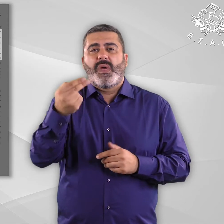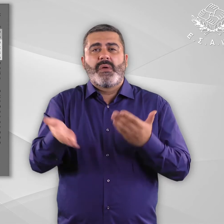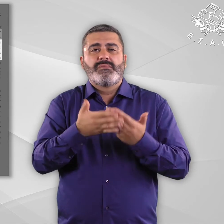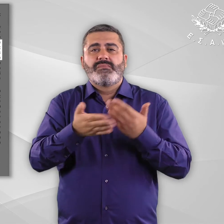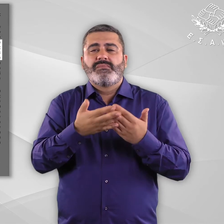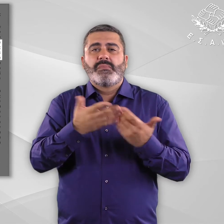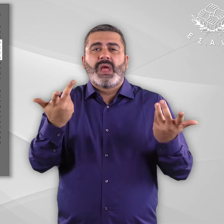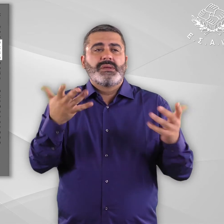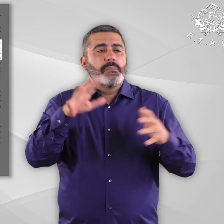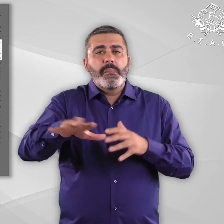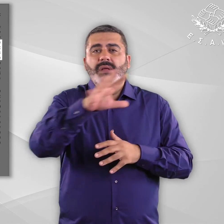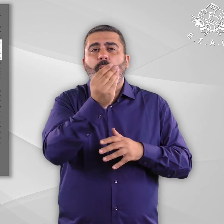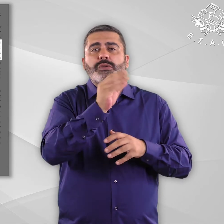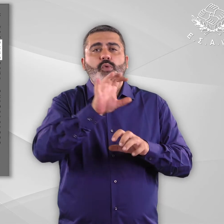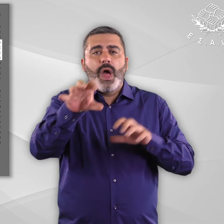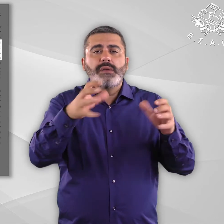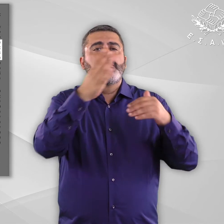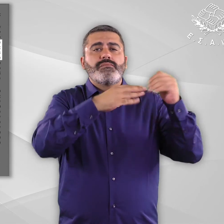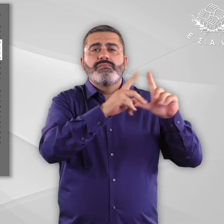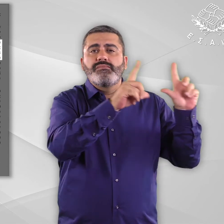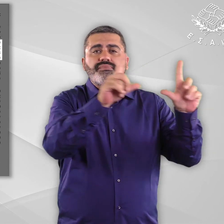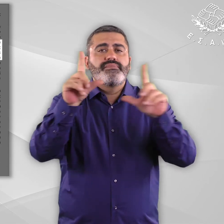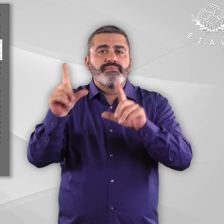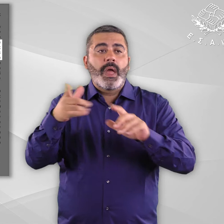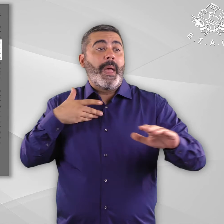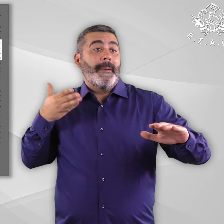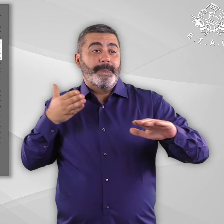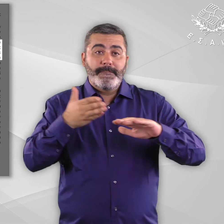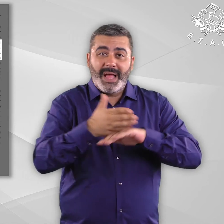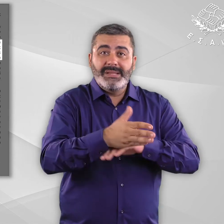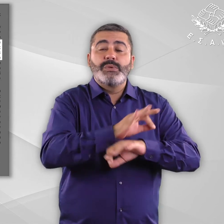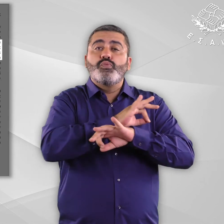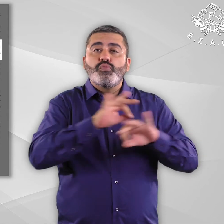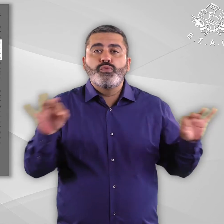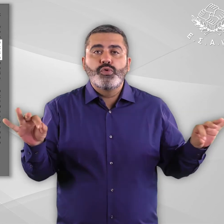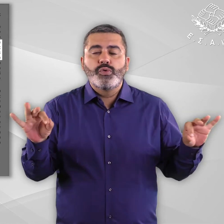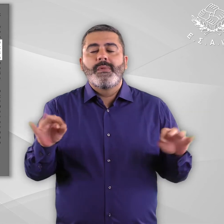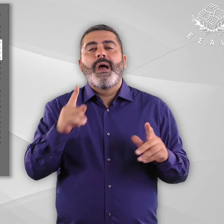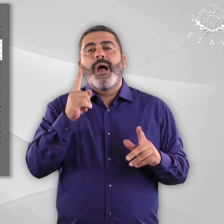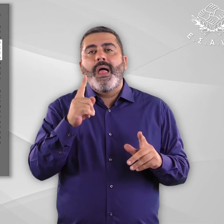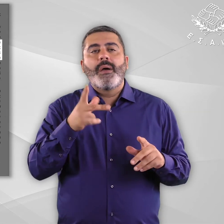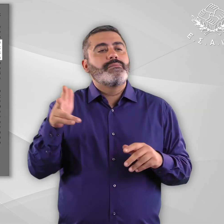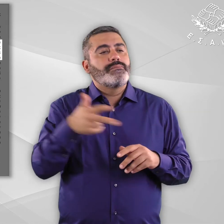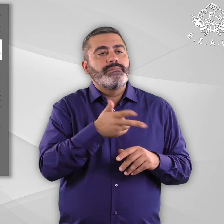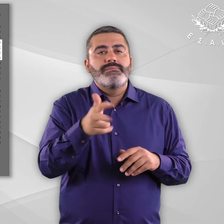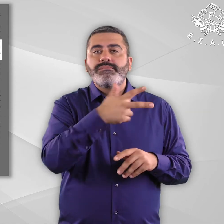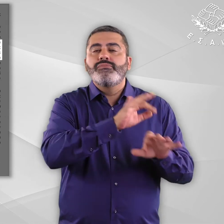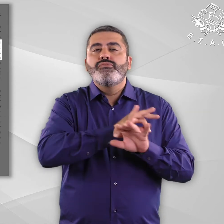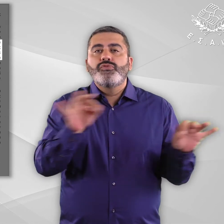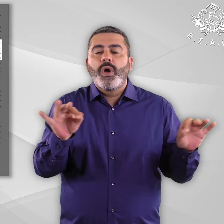Συμβαίνει πολλές φορές το κέλυφος να ικανοποιεί τις απαιτήσεις της πρόσβασης, παραμονής και εξυπηρέτησης των ατόμων με αναπηρία, αλλά